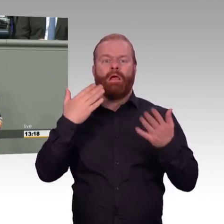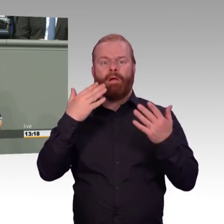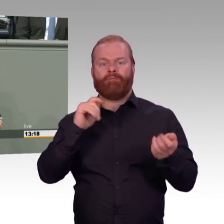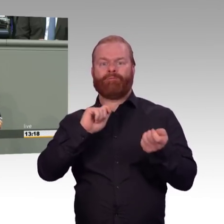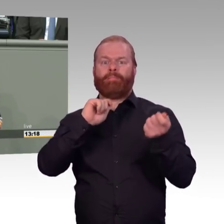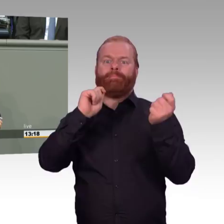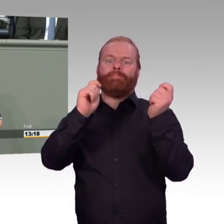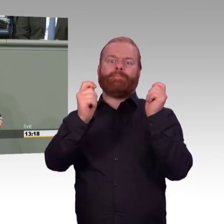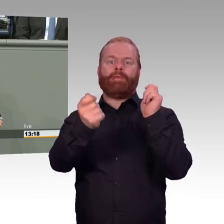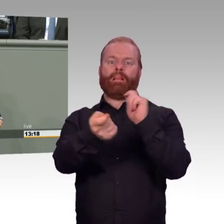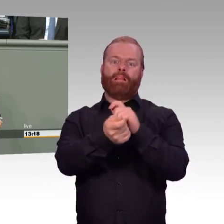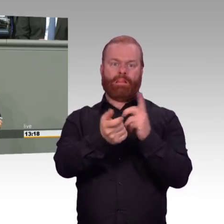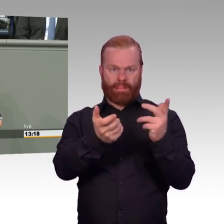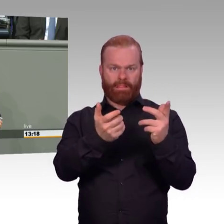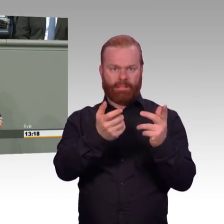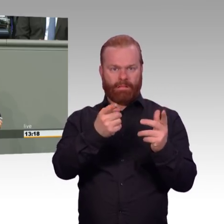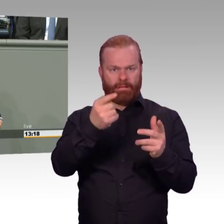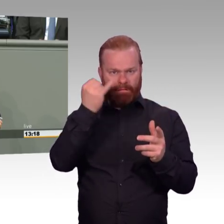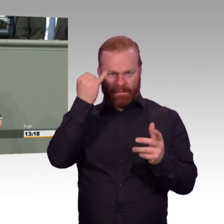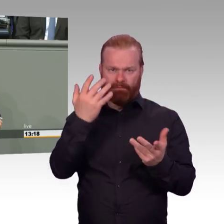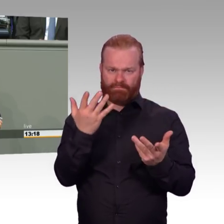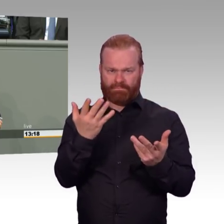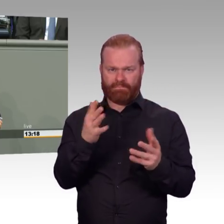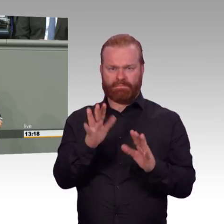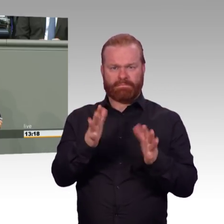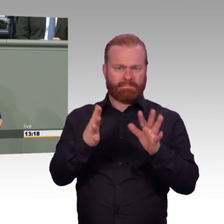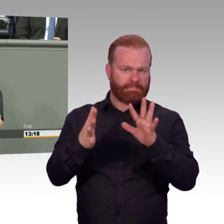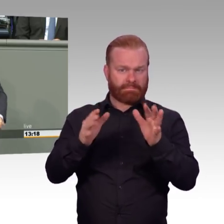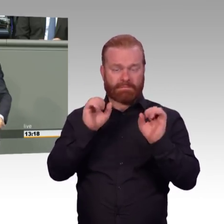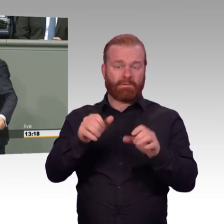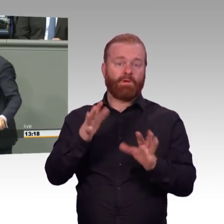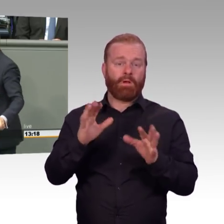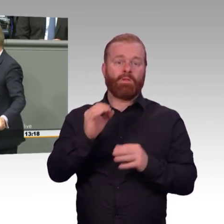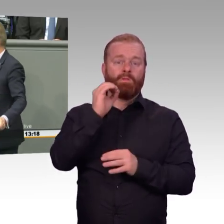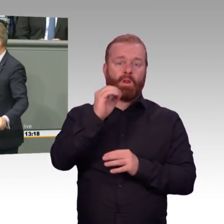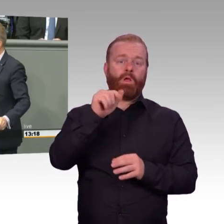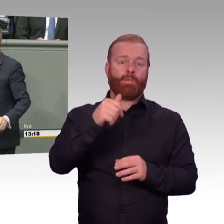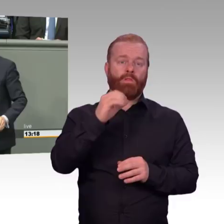verringern. Für diesen aber bin ich geringer. Aber natürlich immer gerne.